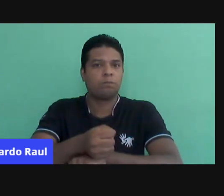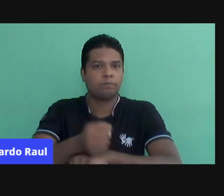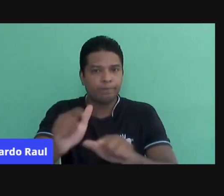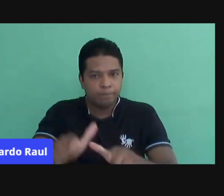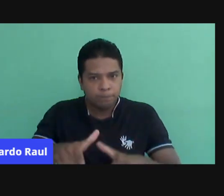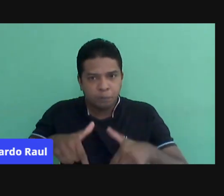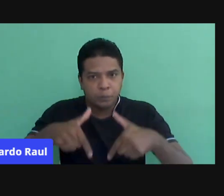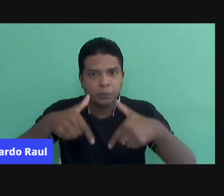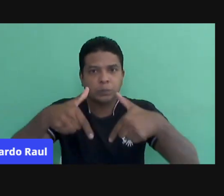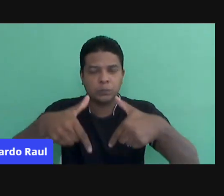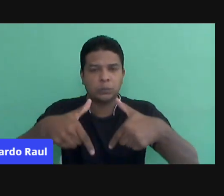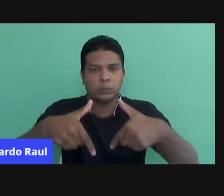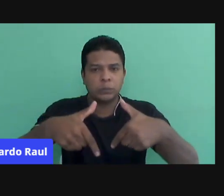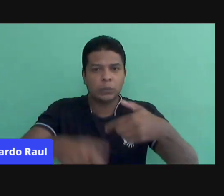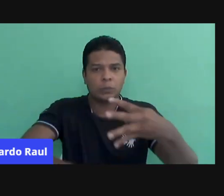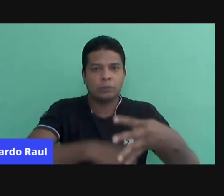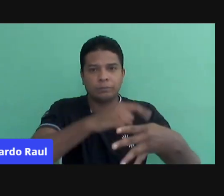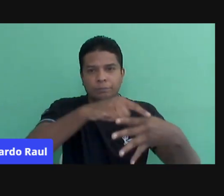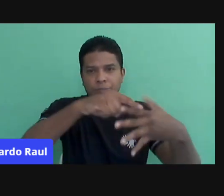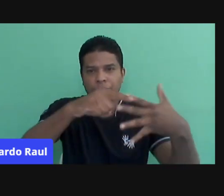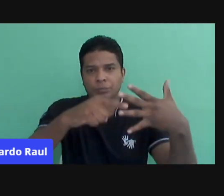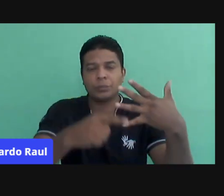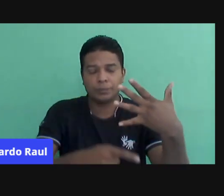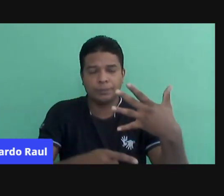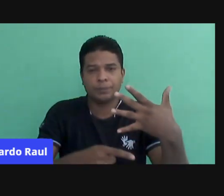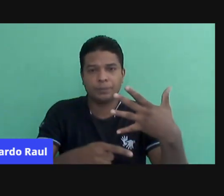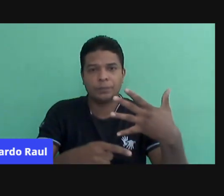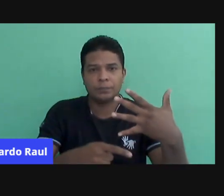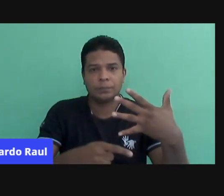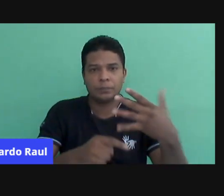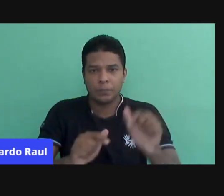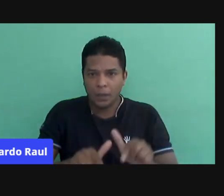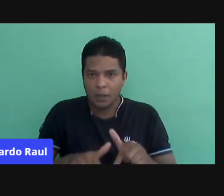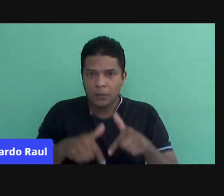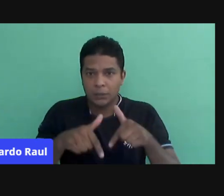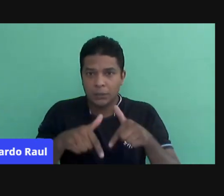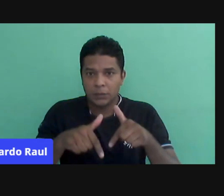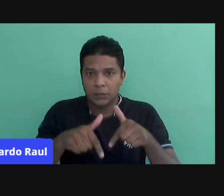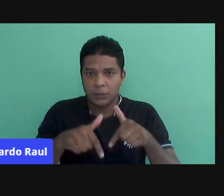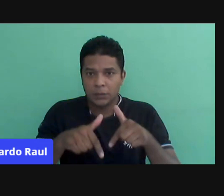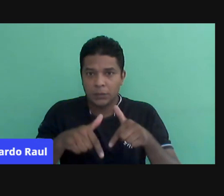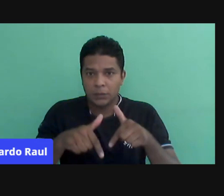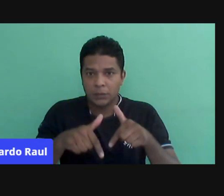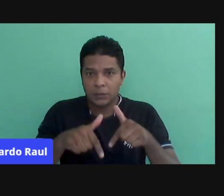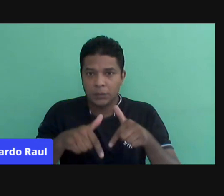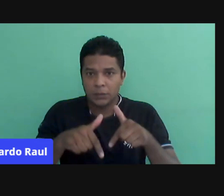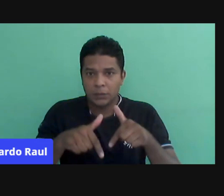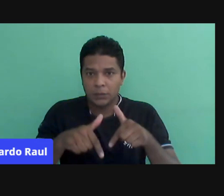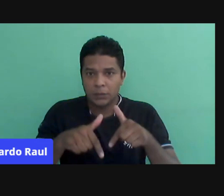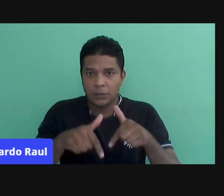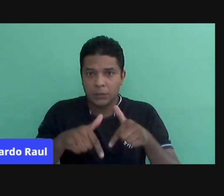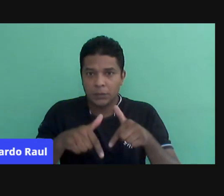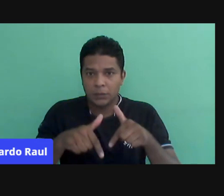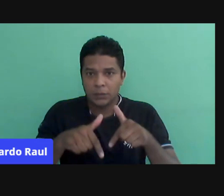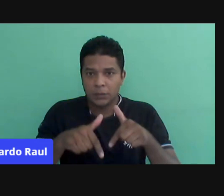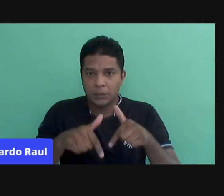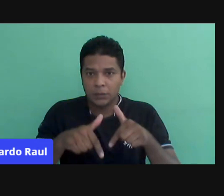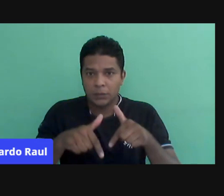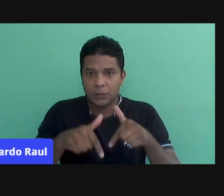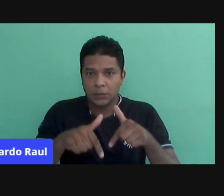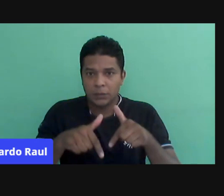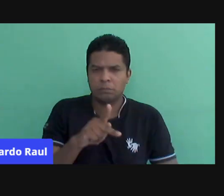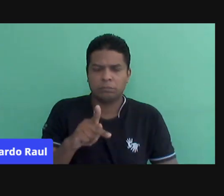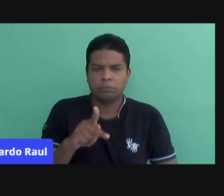É com esses materiais que eu vou para a luta. Se eu conseguir montar, eu sei que tem professores, experiências